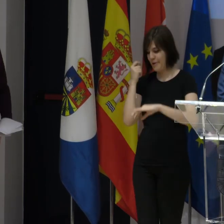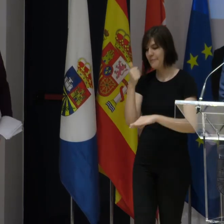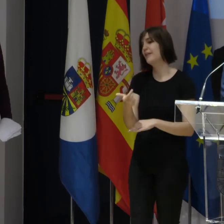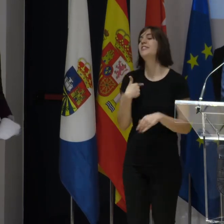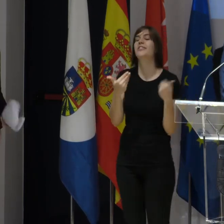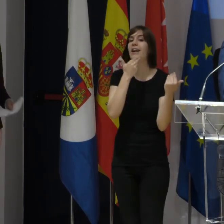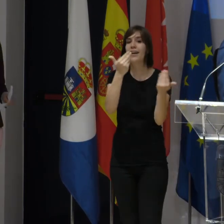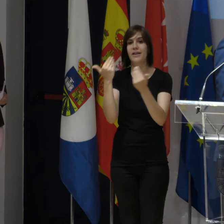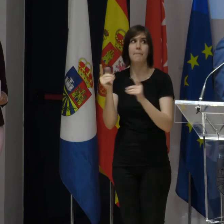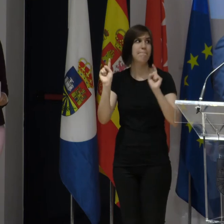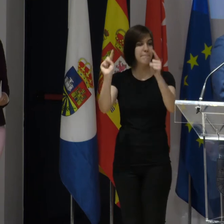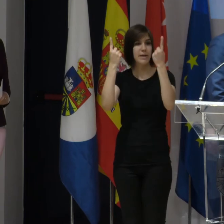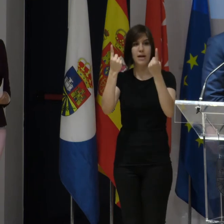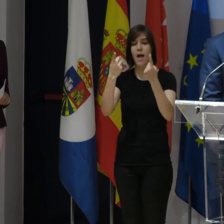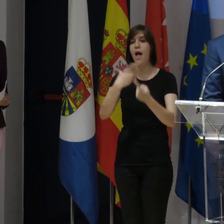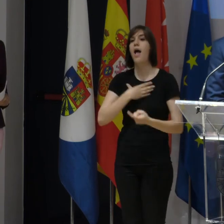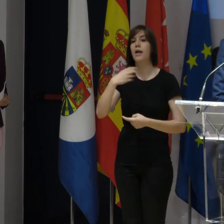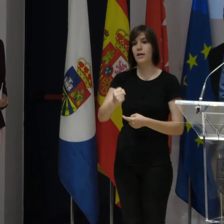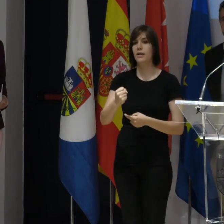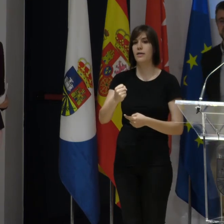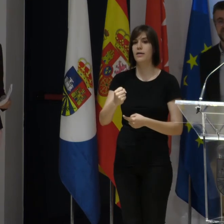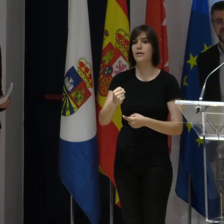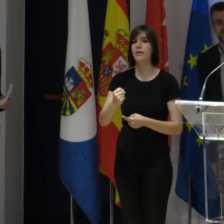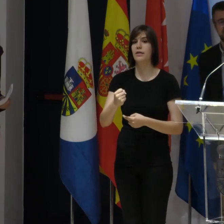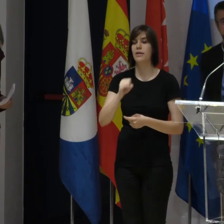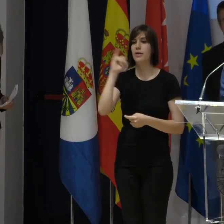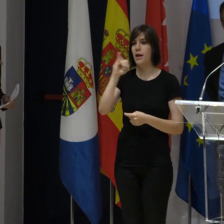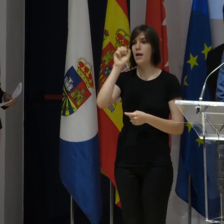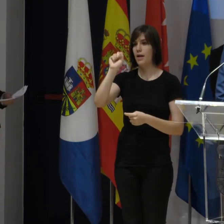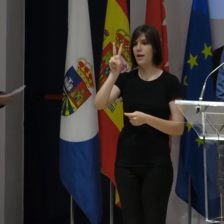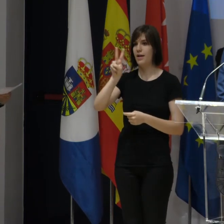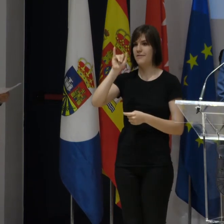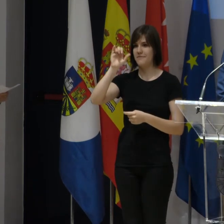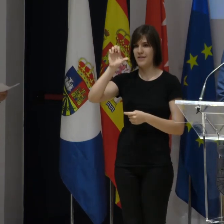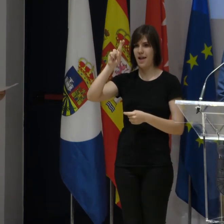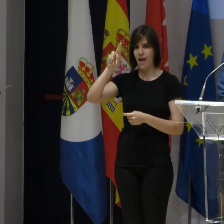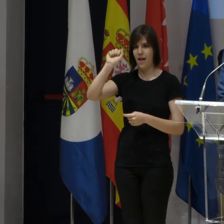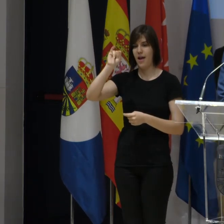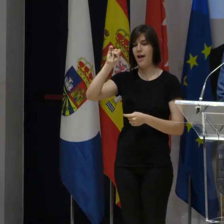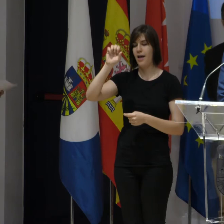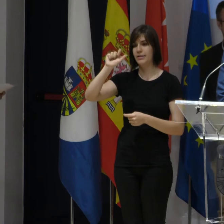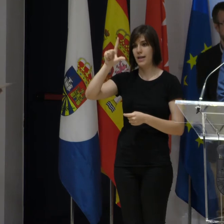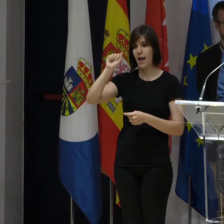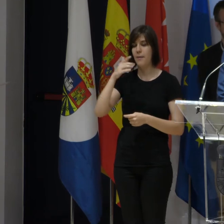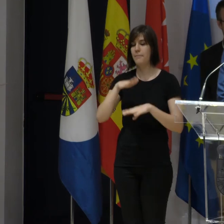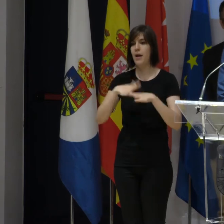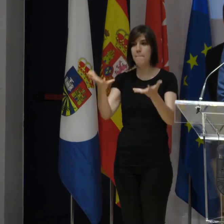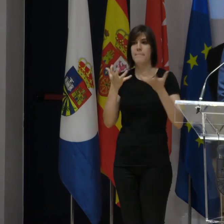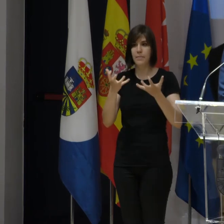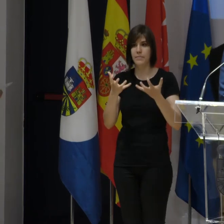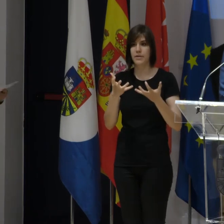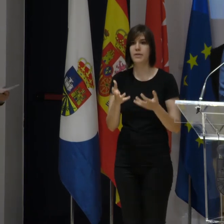Quiero agradecer, primeramente, al Arcaide, don Javier Ayala por esta premiación. Claro que para nosotros,